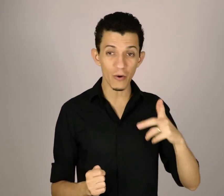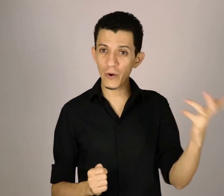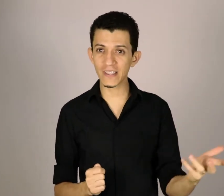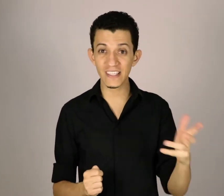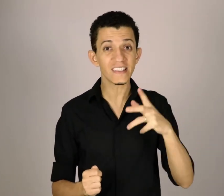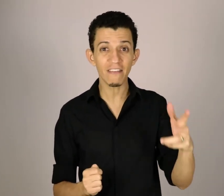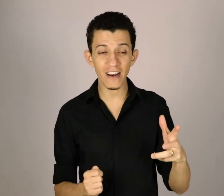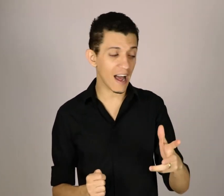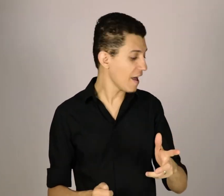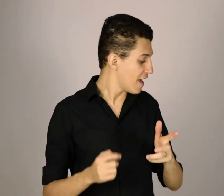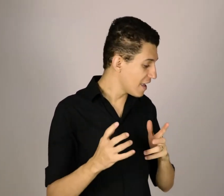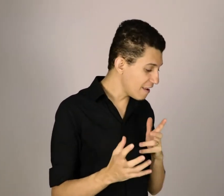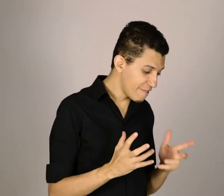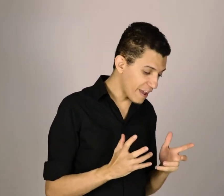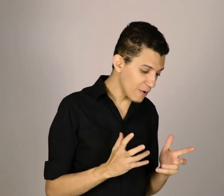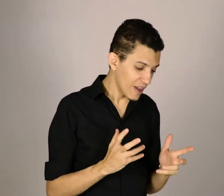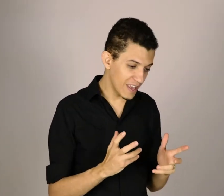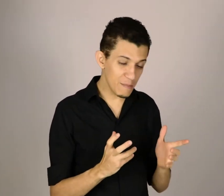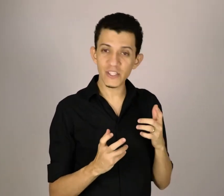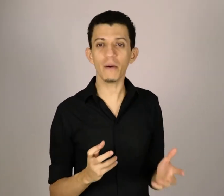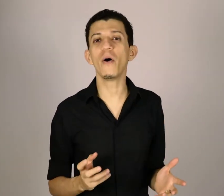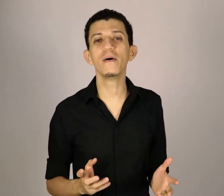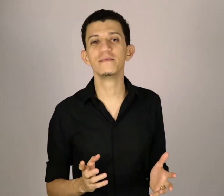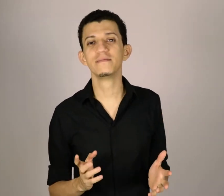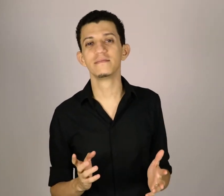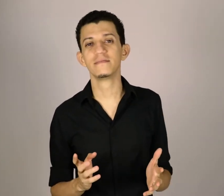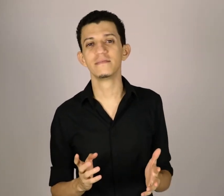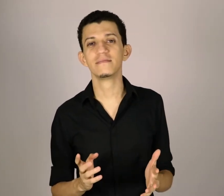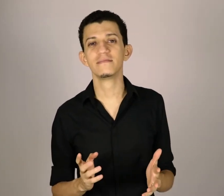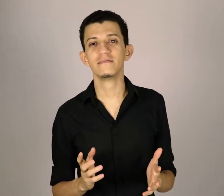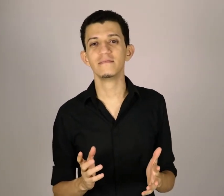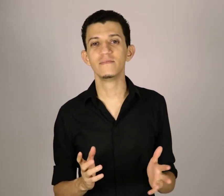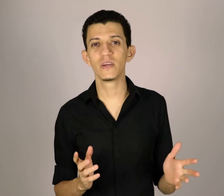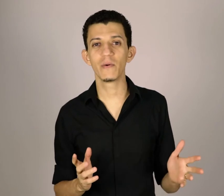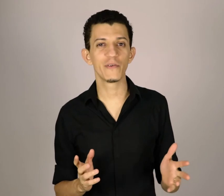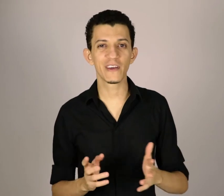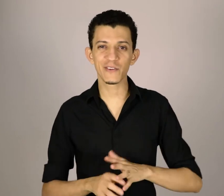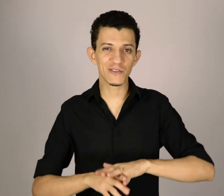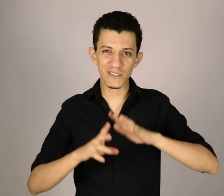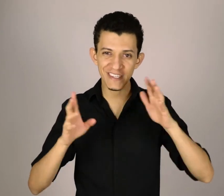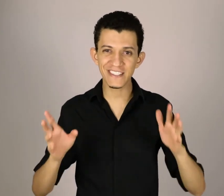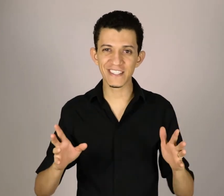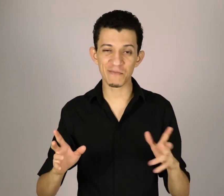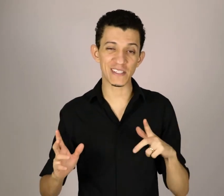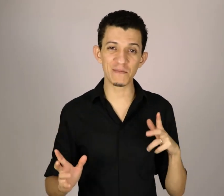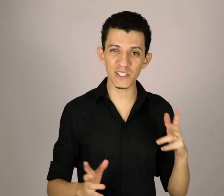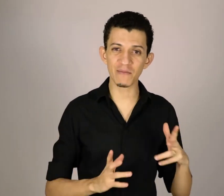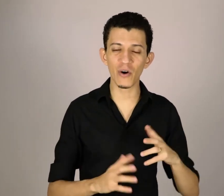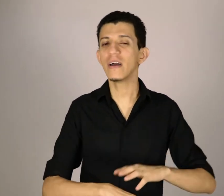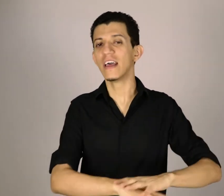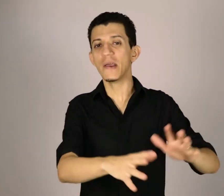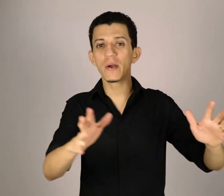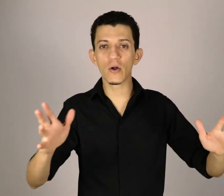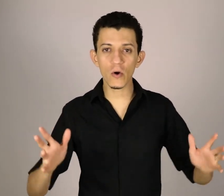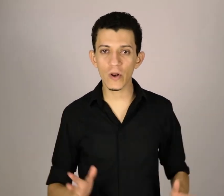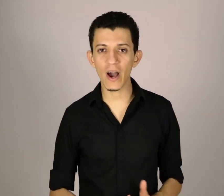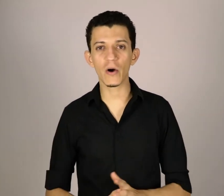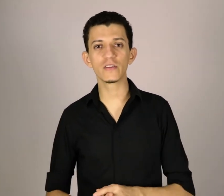eu conheci estava lá, e ele veio e me chamou. Eu fiquei todo constrangido, mas ele me chamou e me colocou na roda de